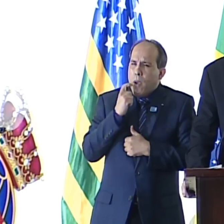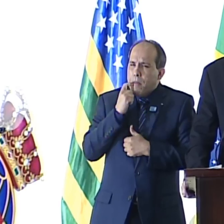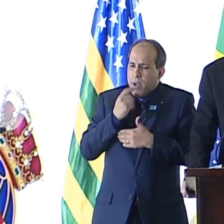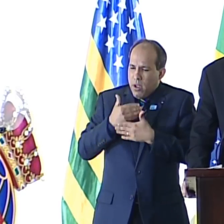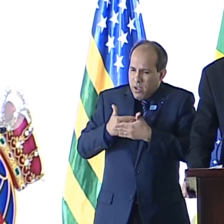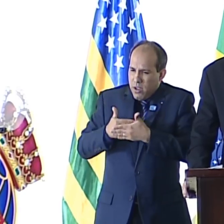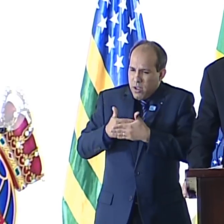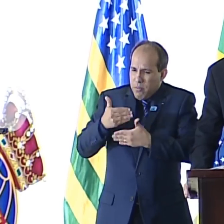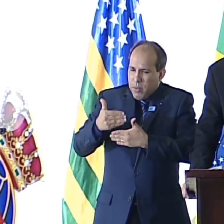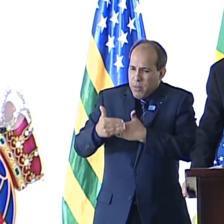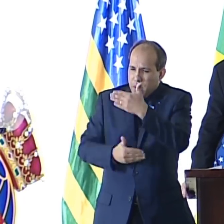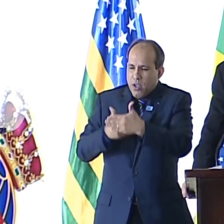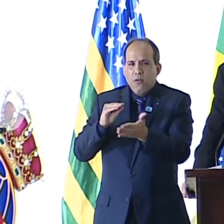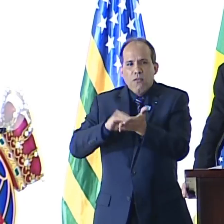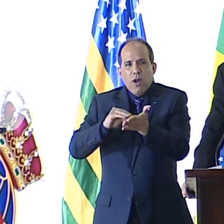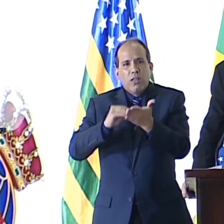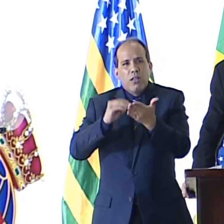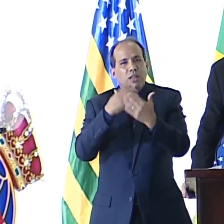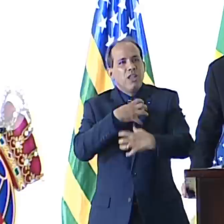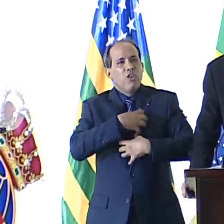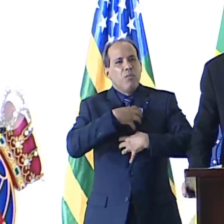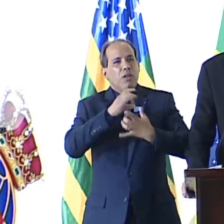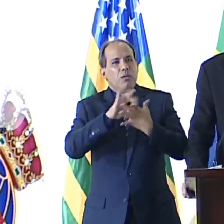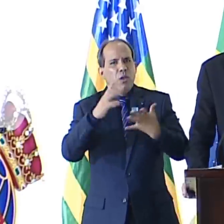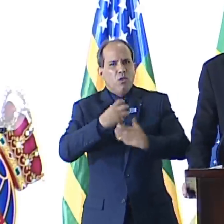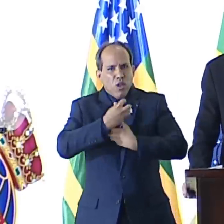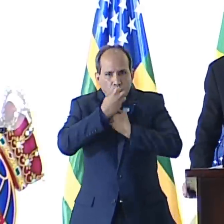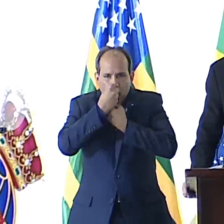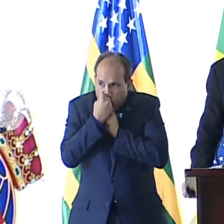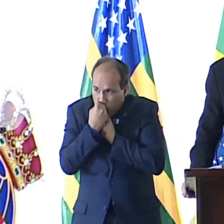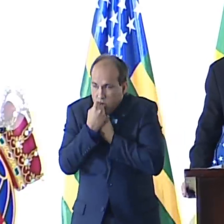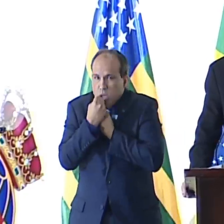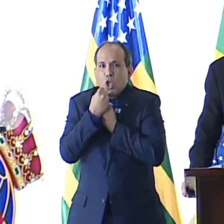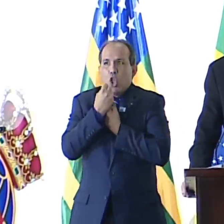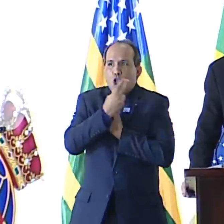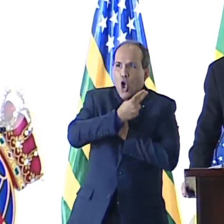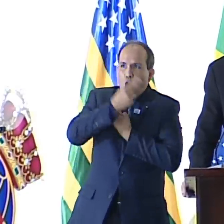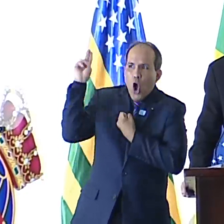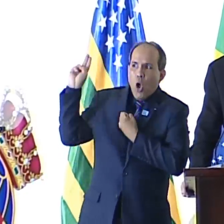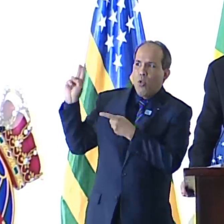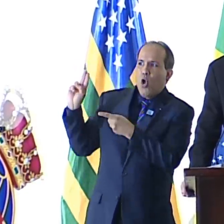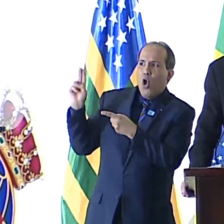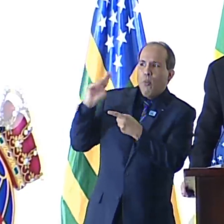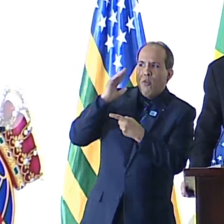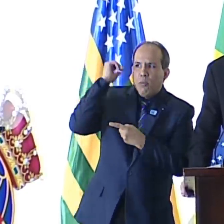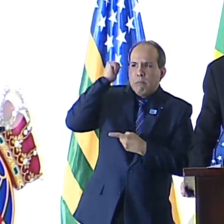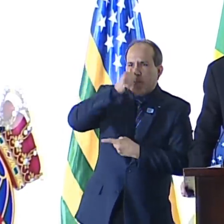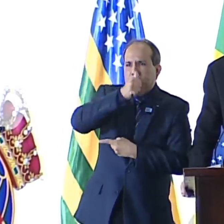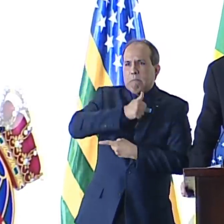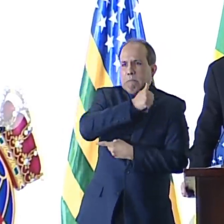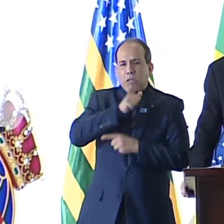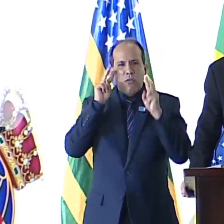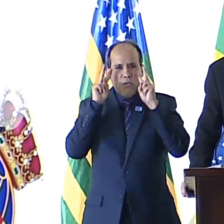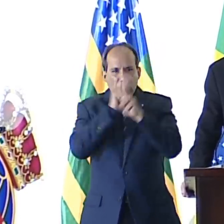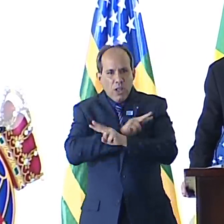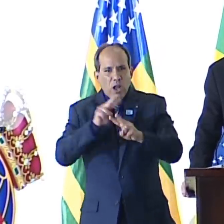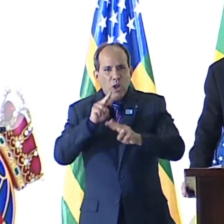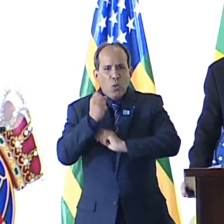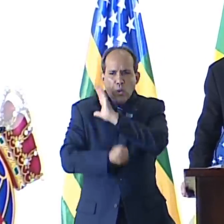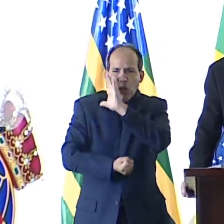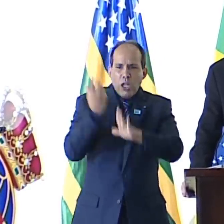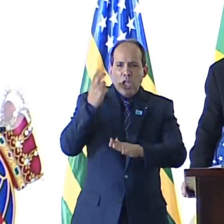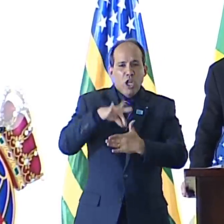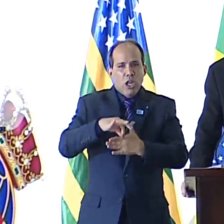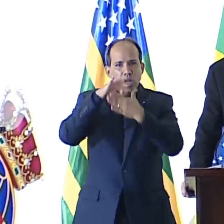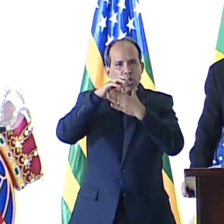de liberdade, que é impossível de sufocar nos grandes homens e nas grandes mulheres, nos mártires, visionários, criadores e